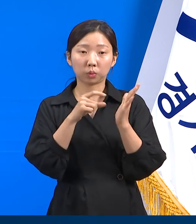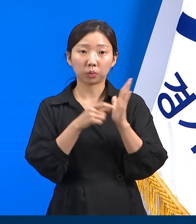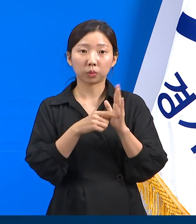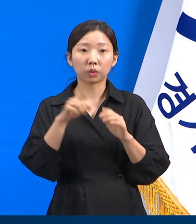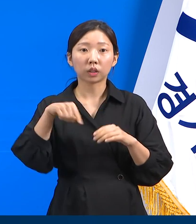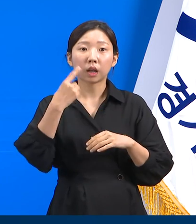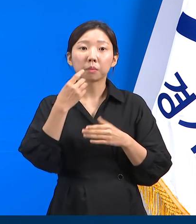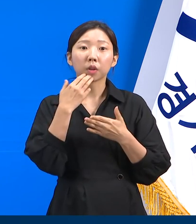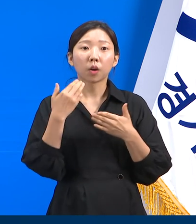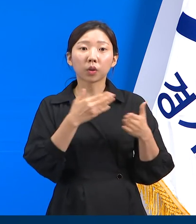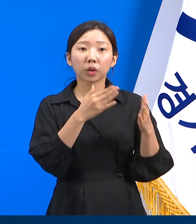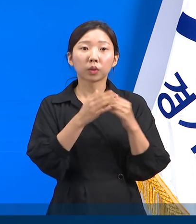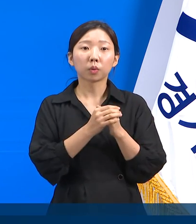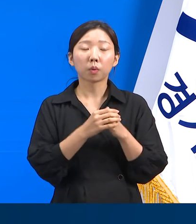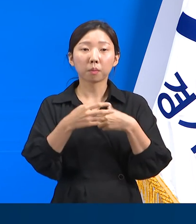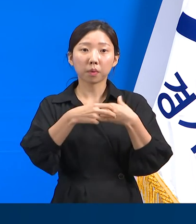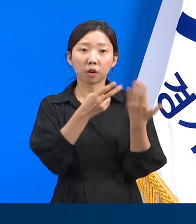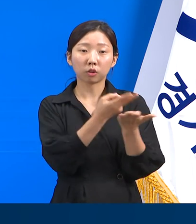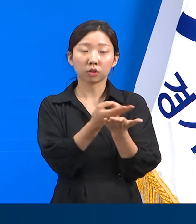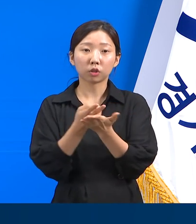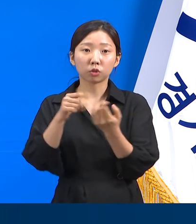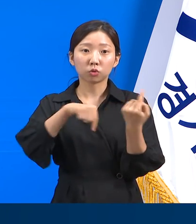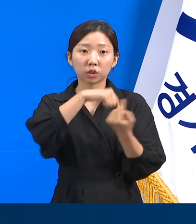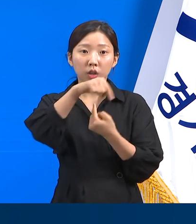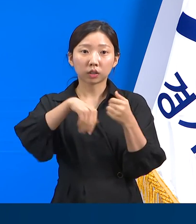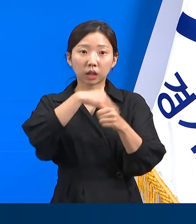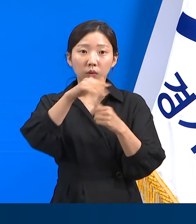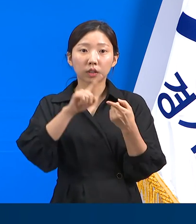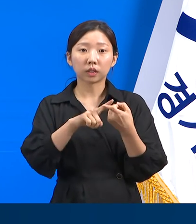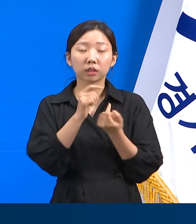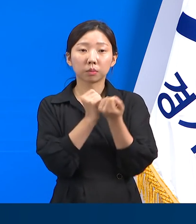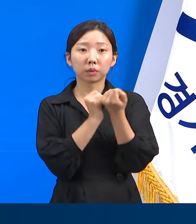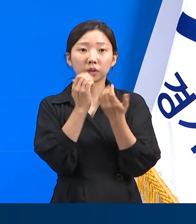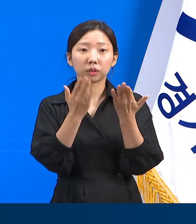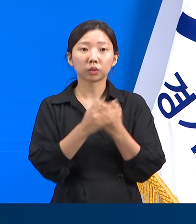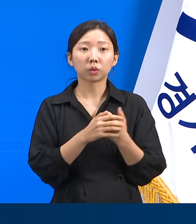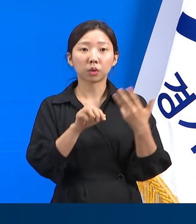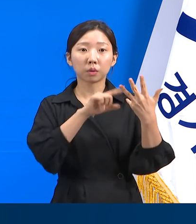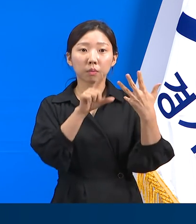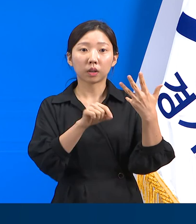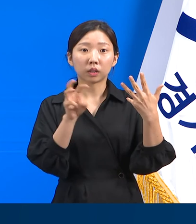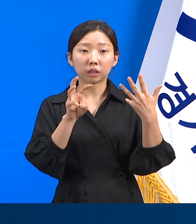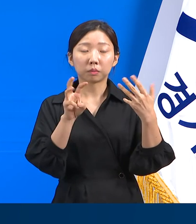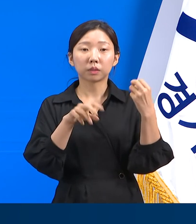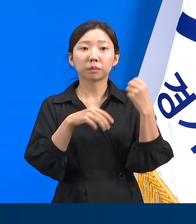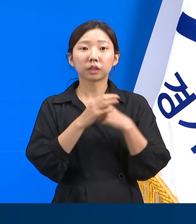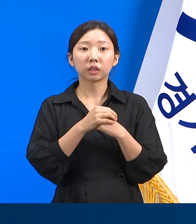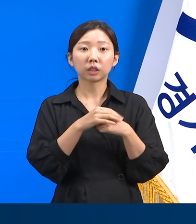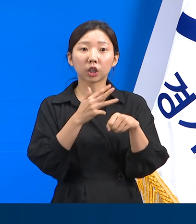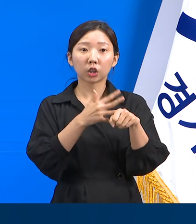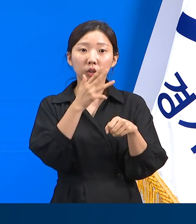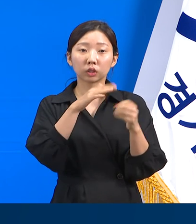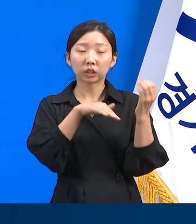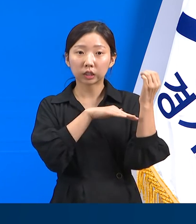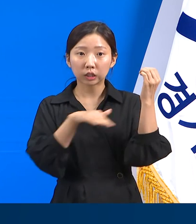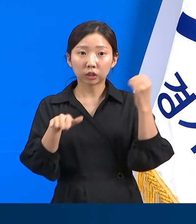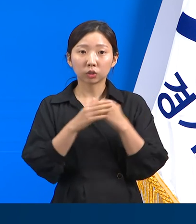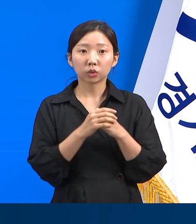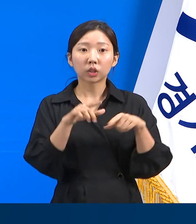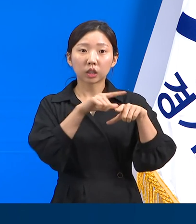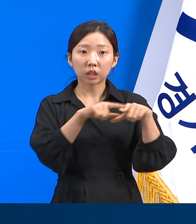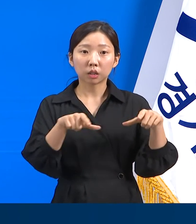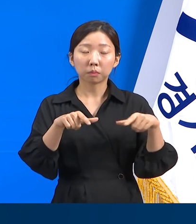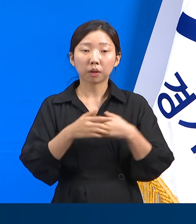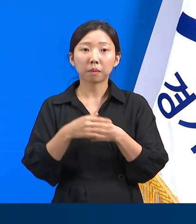경기도 코로나19 병상 운용 현황에 대하여 말씀드리겠습니다. 8월 30일 20시 기준 일반과 중증 환자 병상을 합한